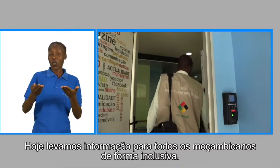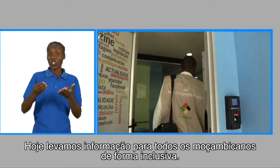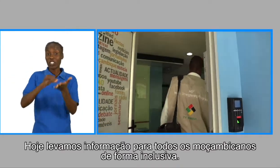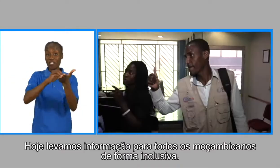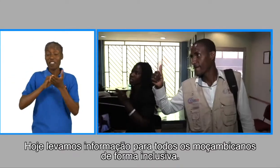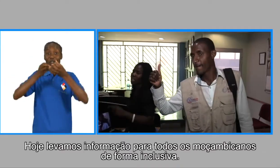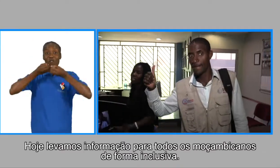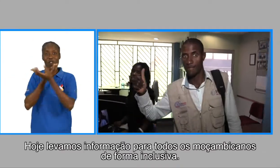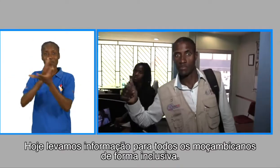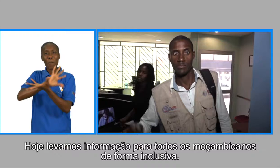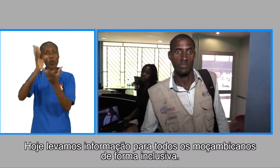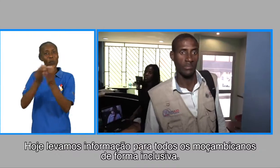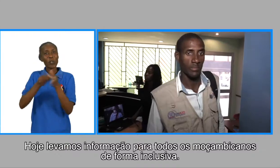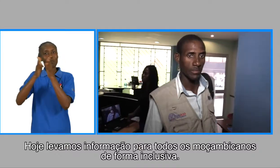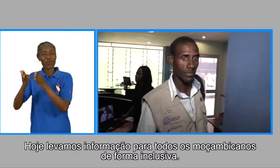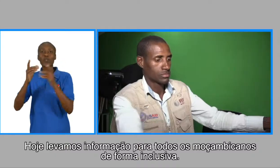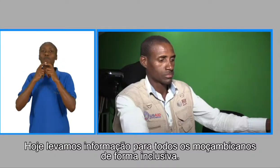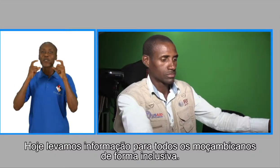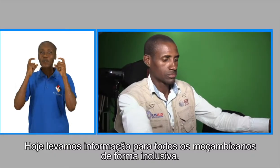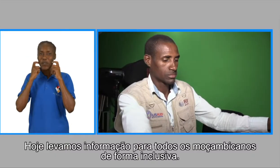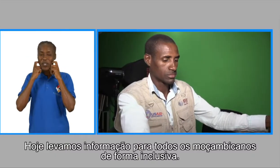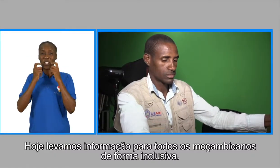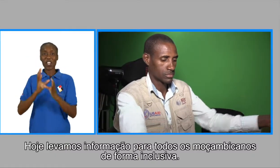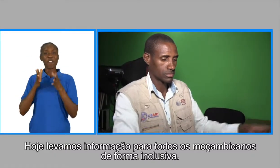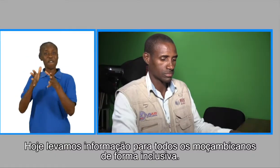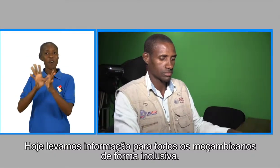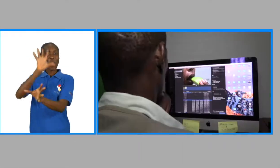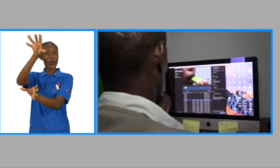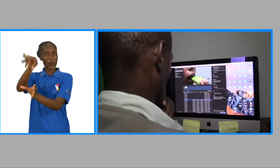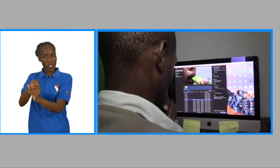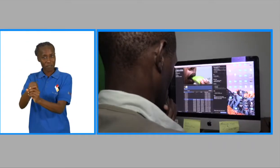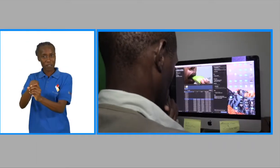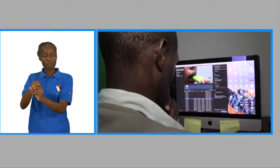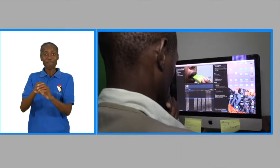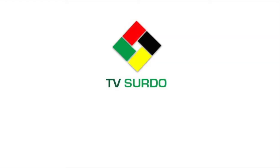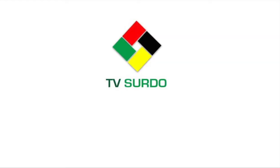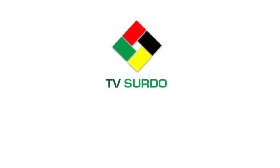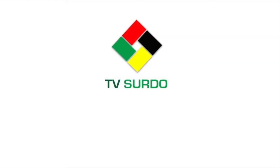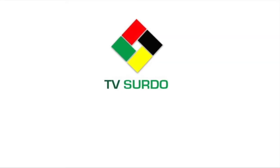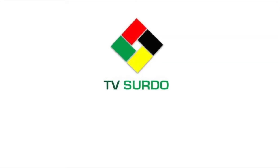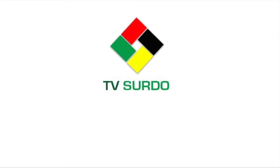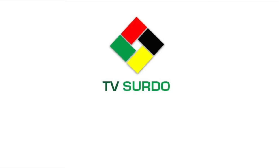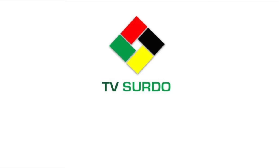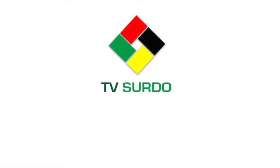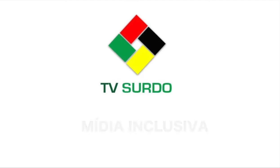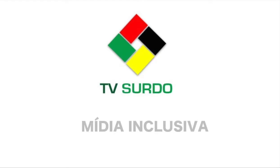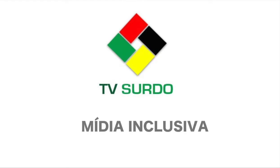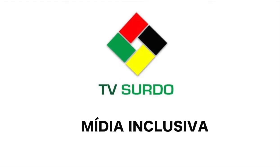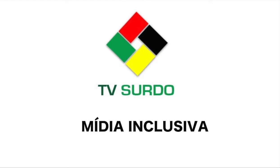informação para todos os moçambicanos de forma inclusiva. TV Surdo. Mídia Inclusiva.